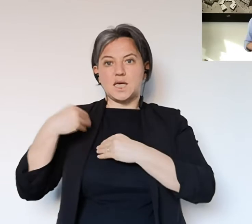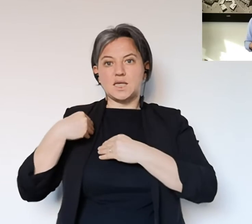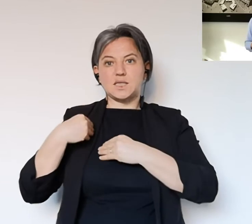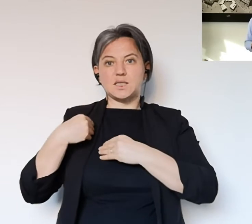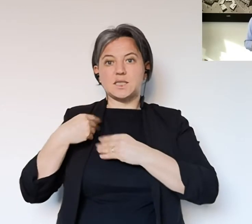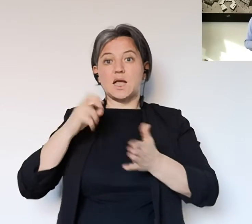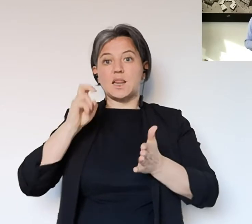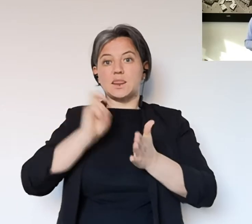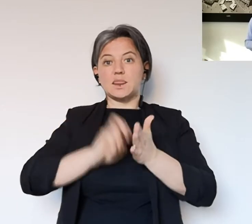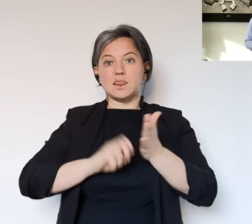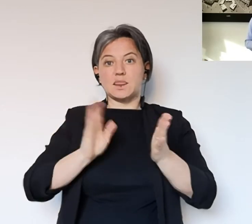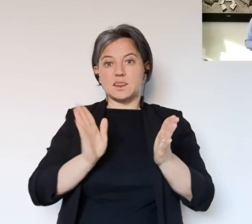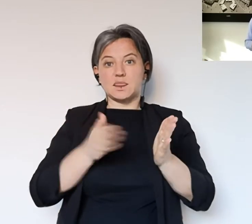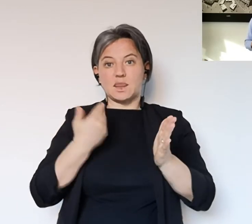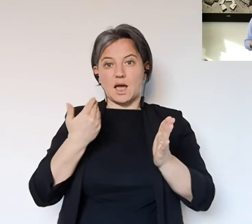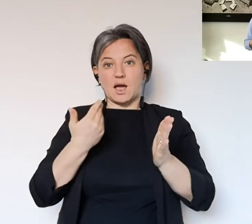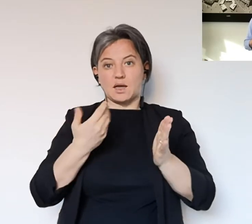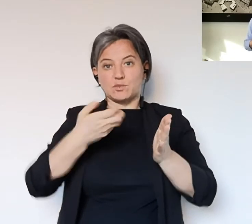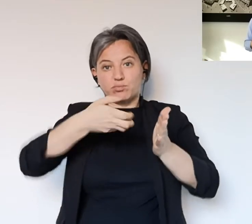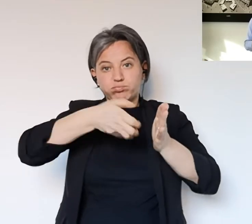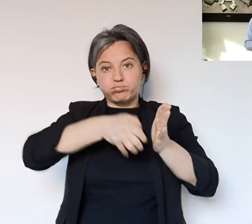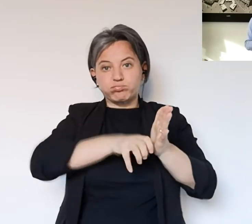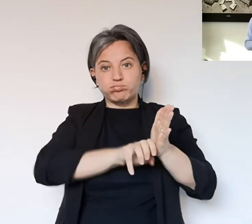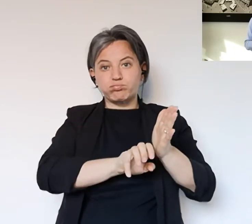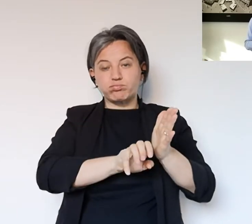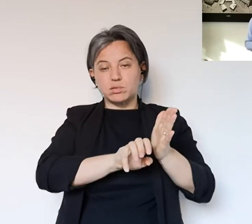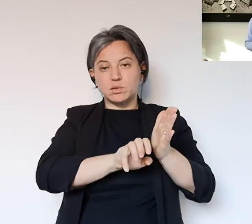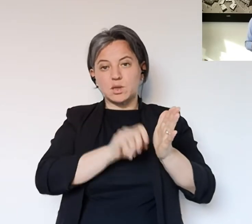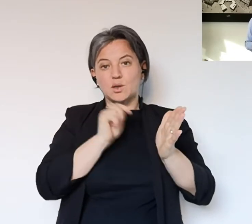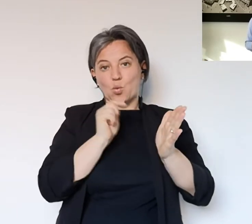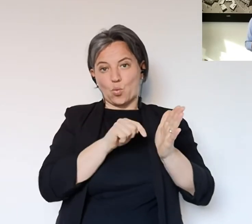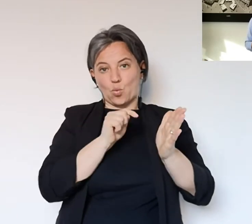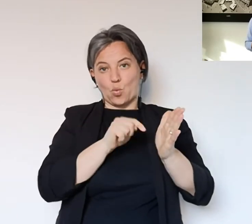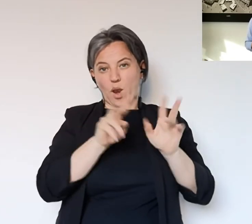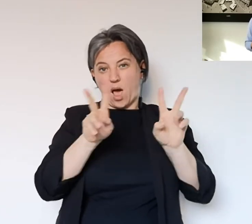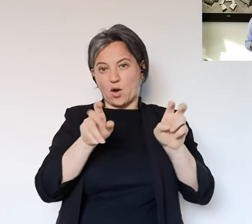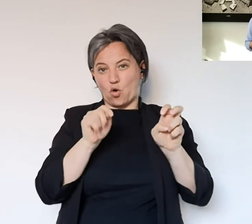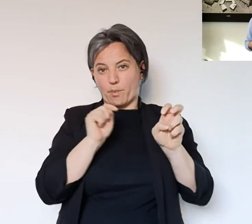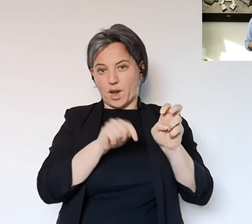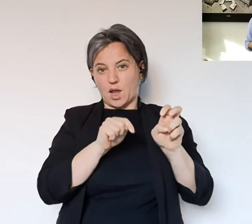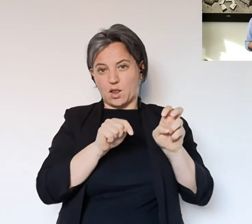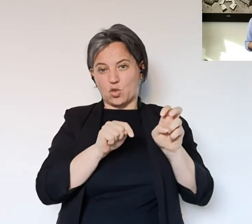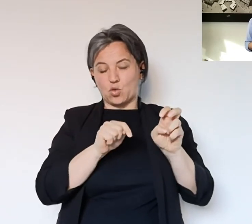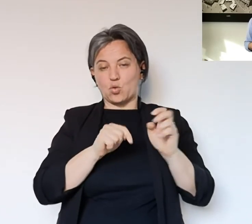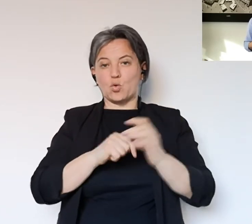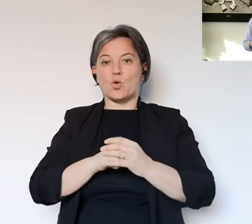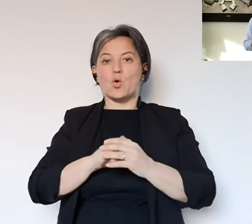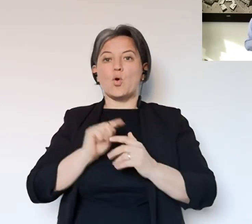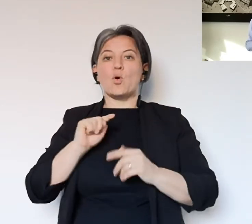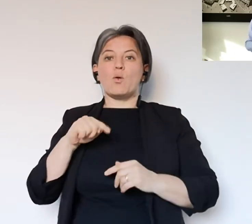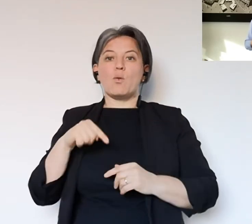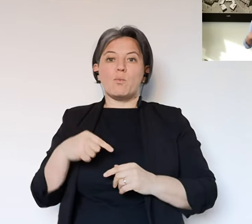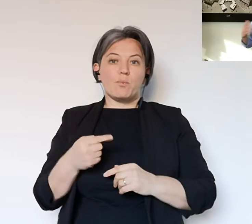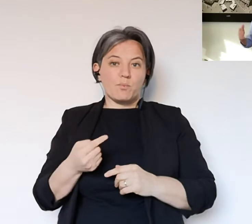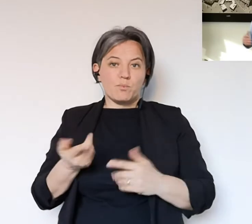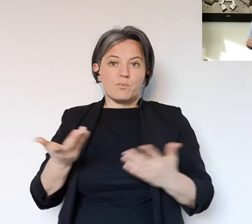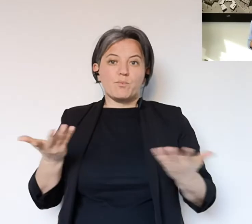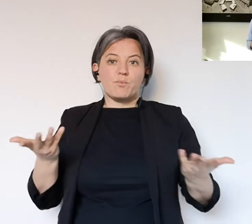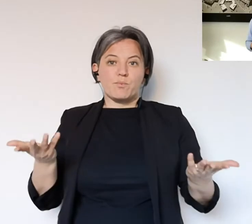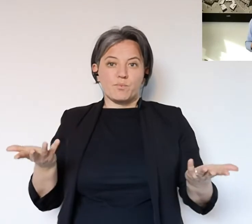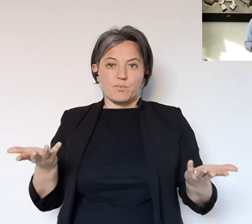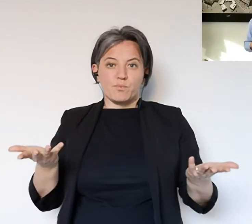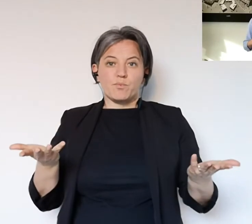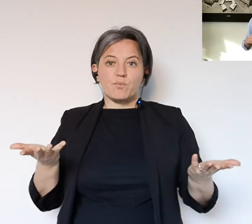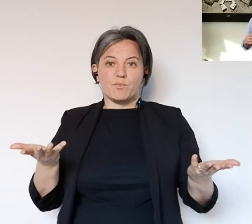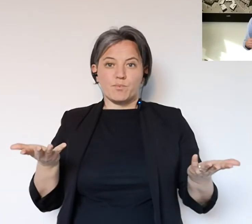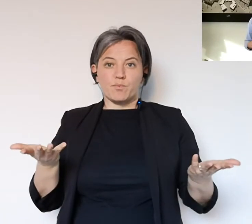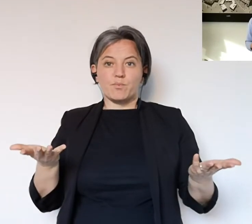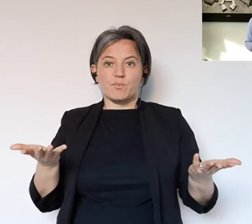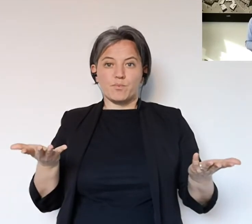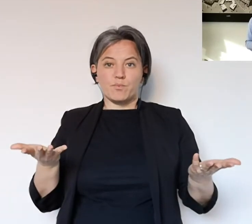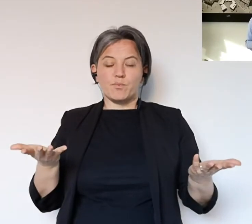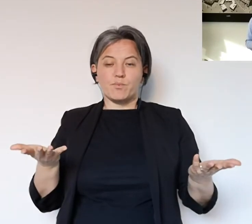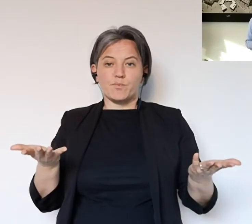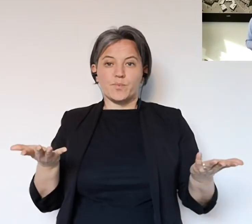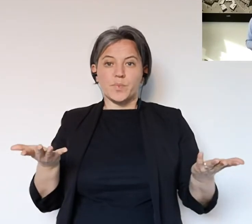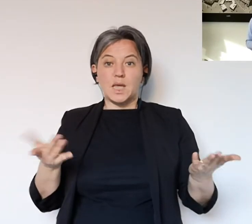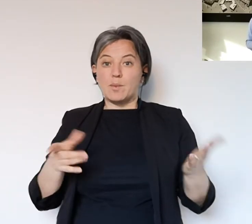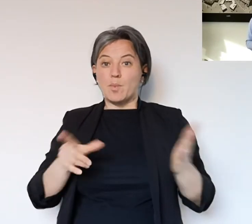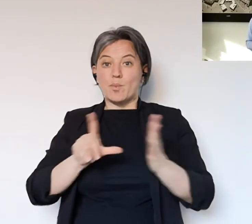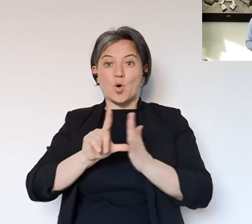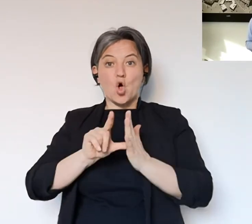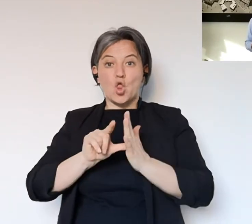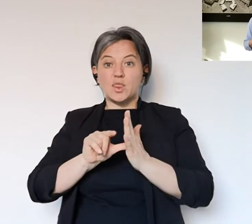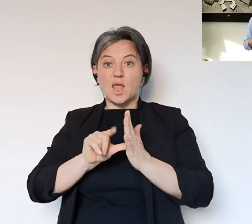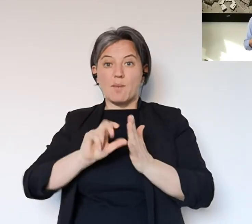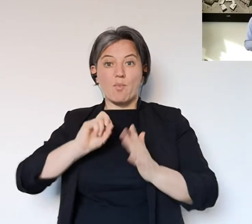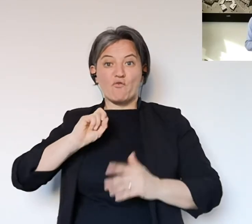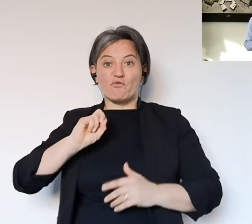artigianato. Vi erano alcune richieste di difiscalizzazione che sono poi state riprese da